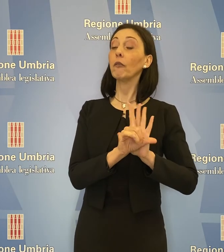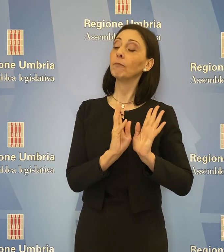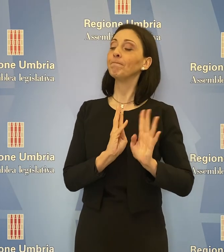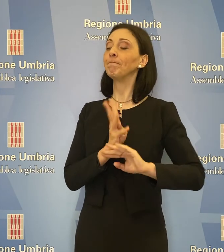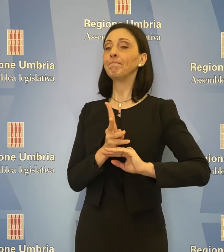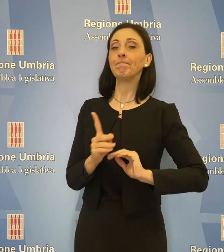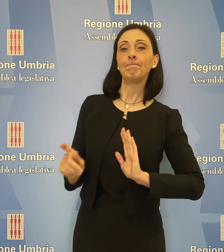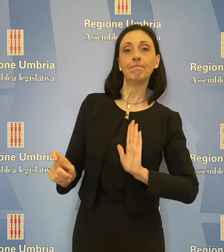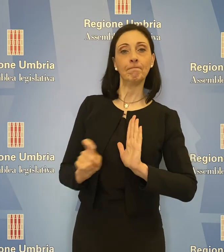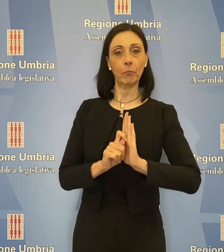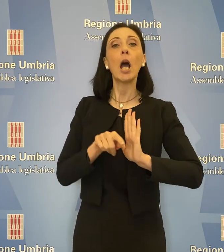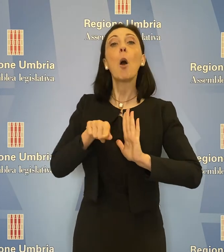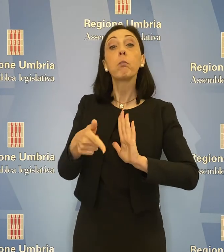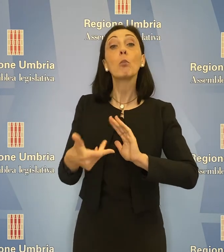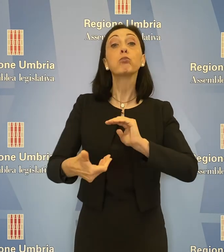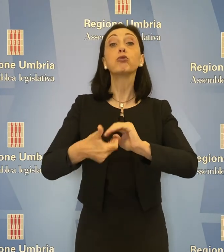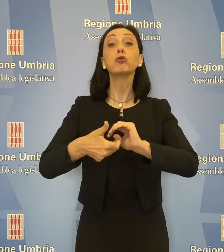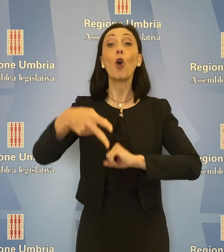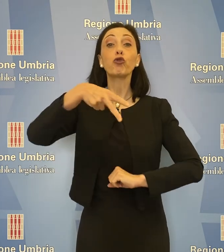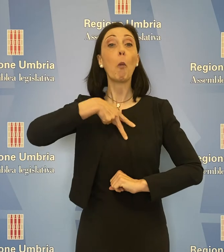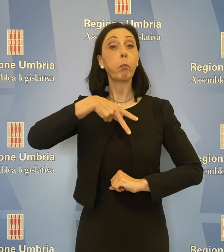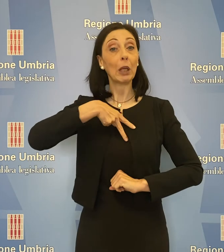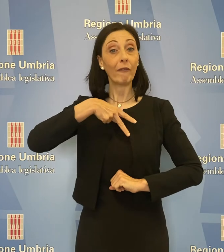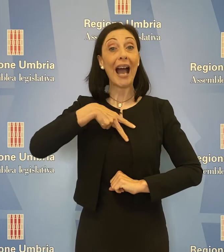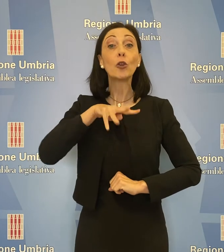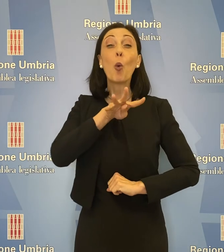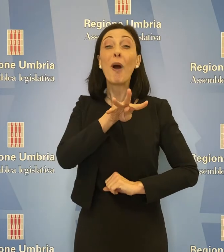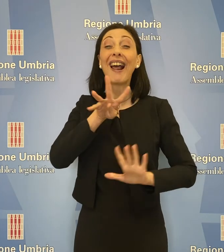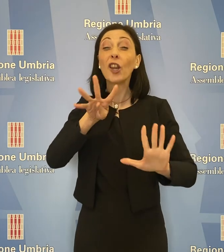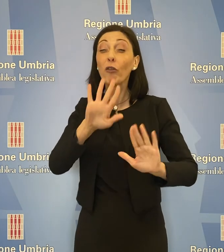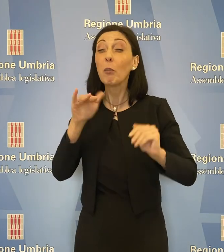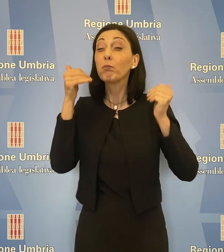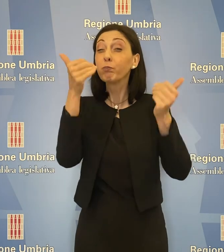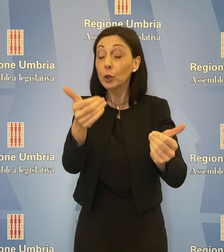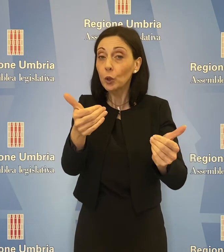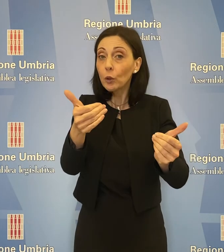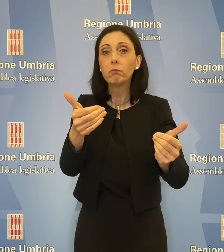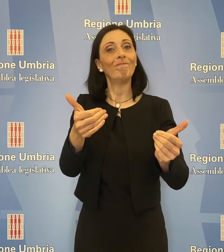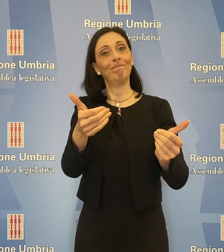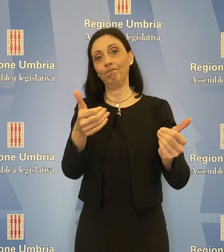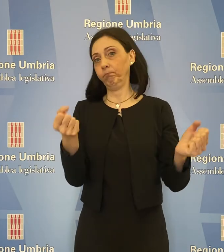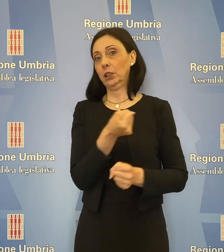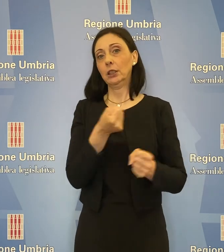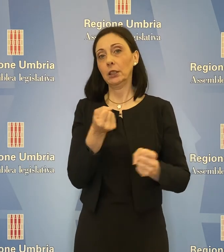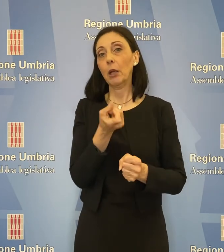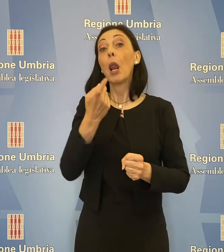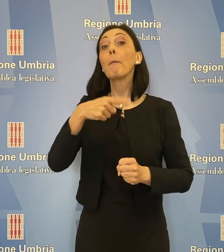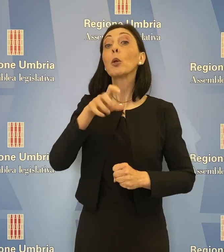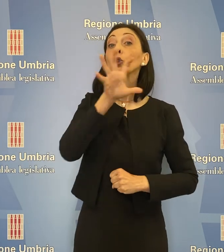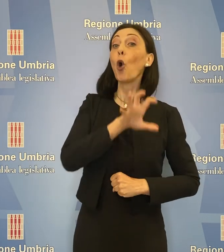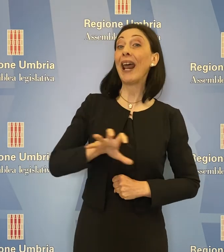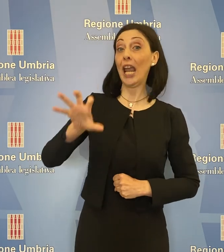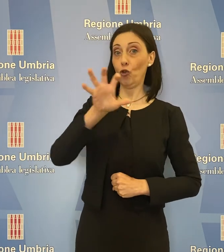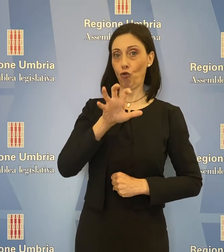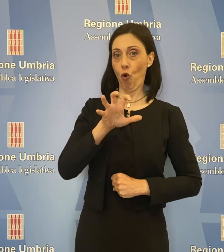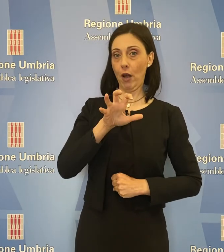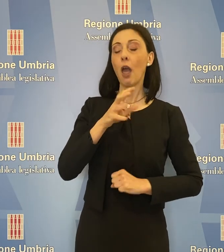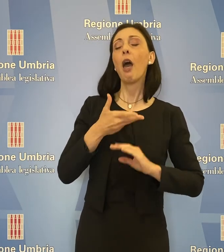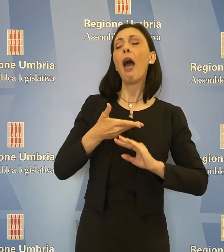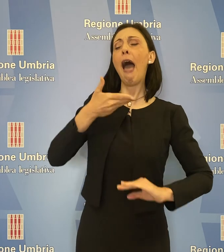nelle sperimentazioni il socio privato non può avere più del 49%. Da parte della regione, ha assicurato l'assessore, non